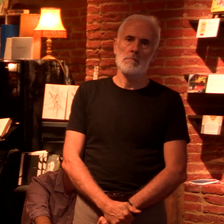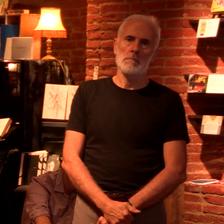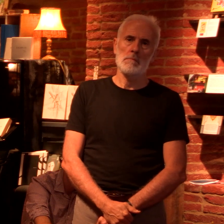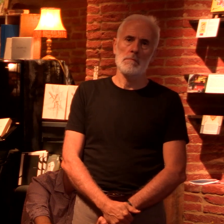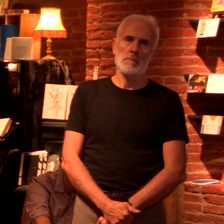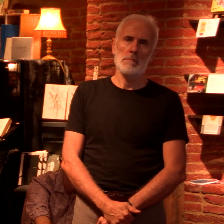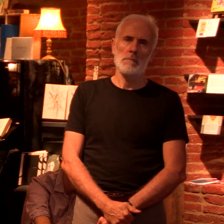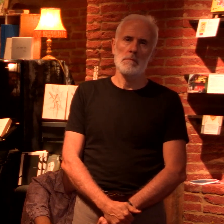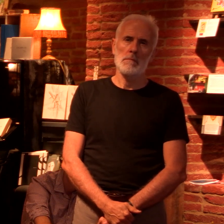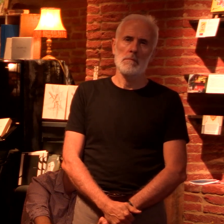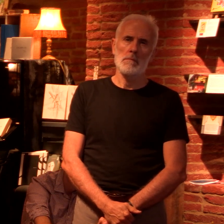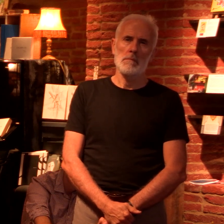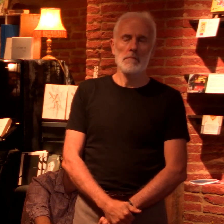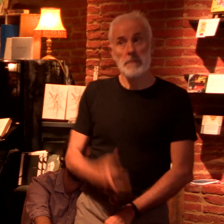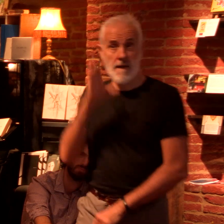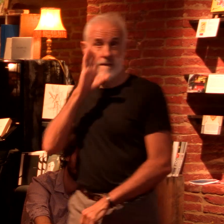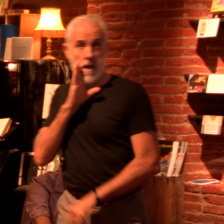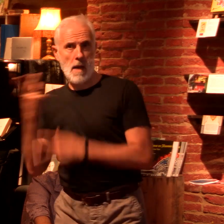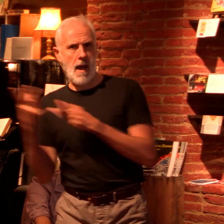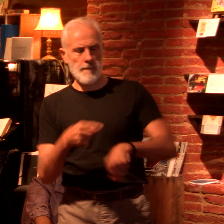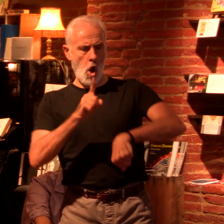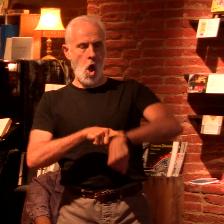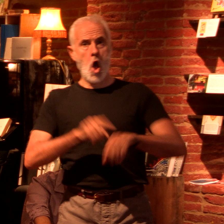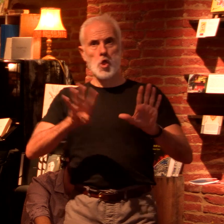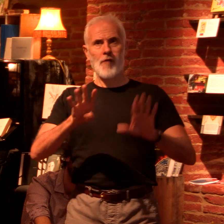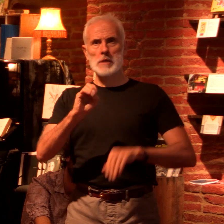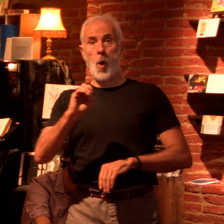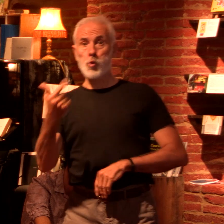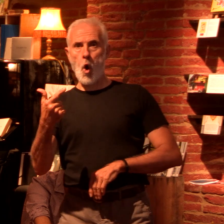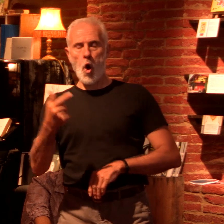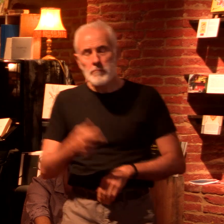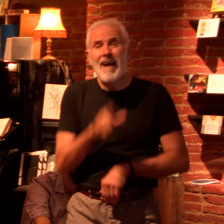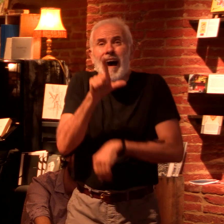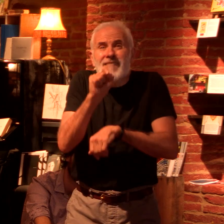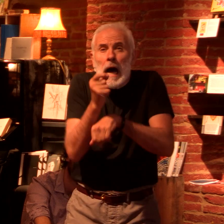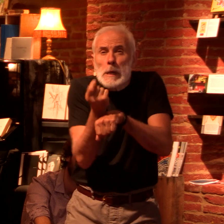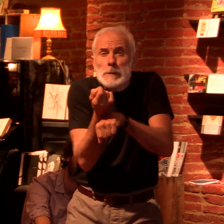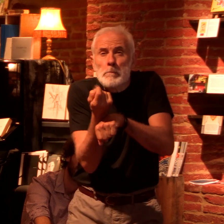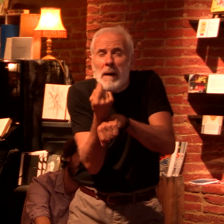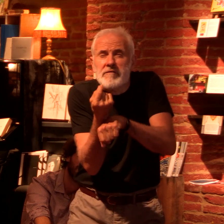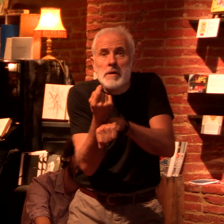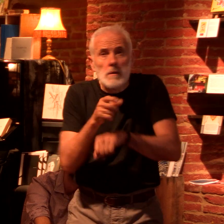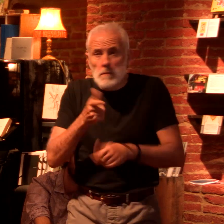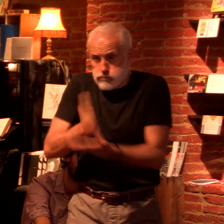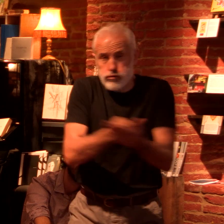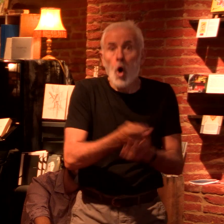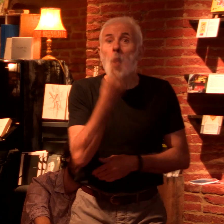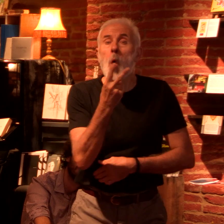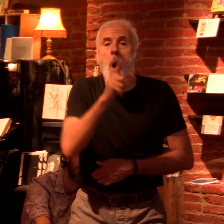Elle arrive à la supérette à 9h02. Et moins de 20 secondes plus tard, elle passe à la caisse avec 2 poulets soldés pour cause de date limite